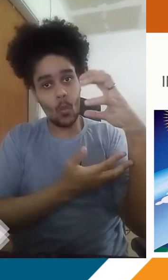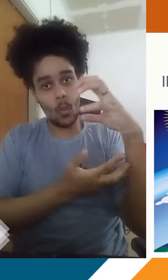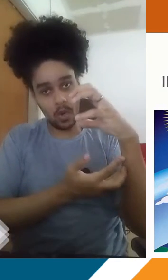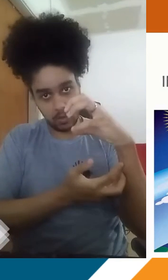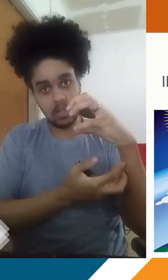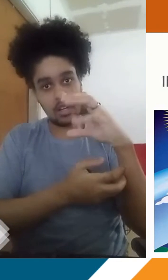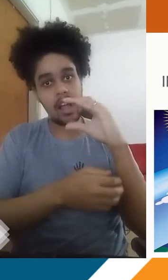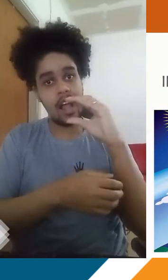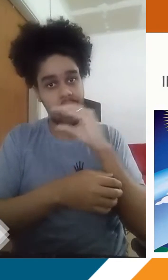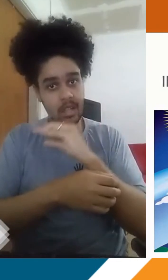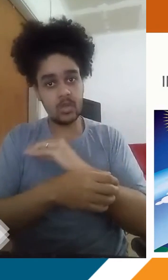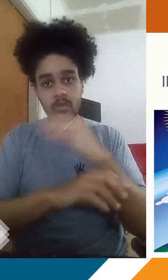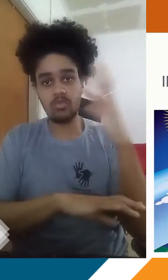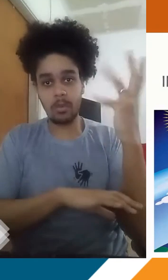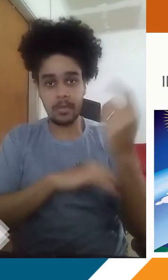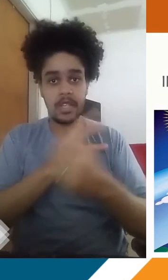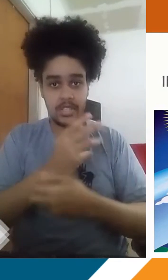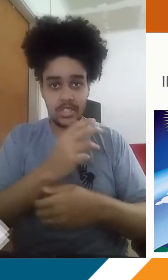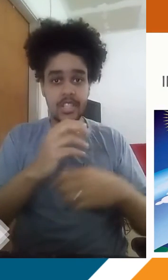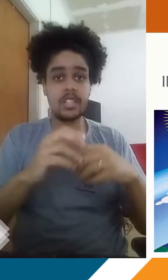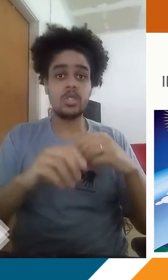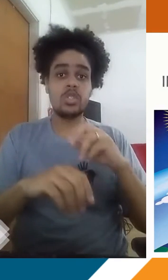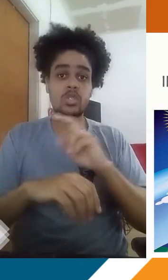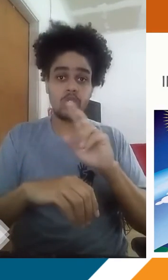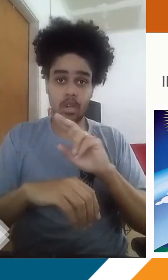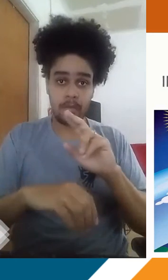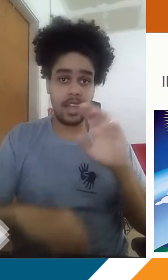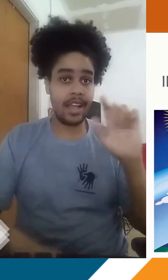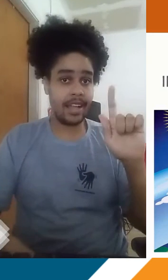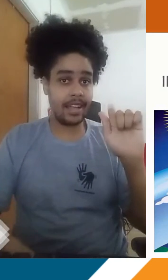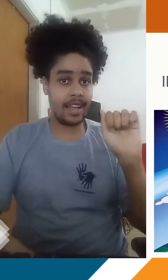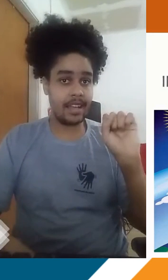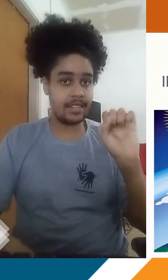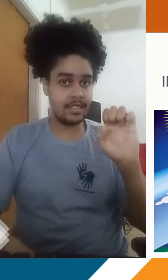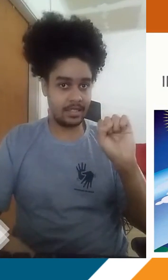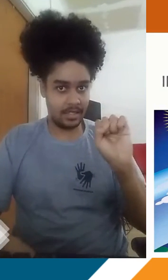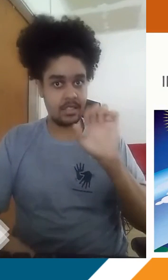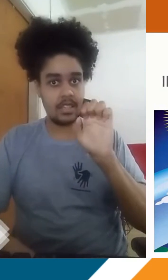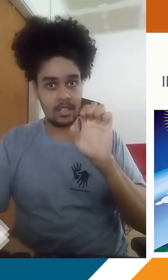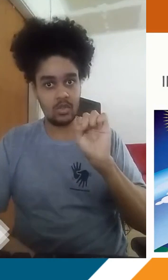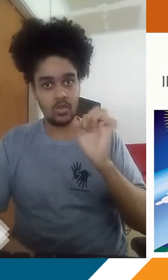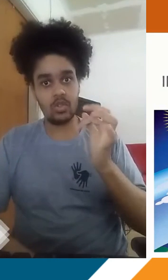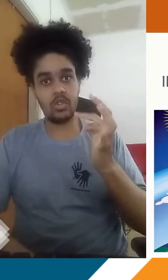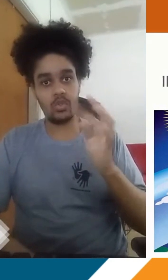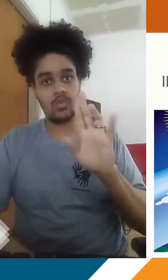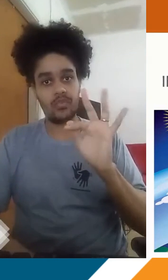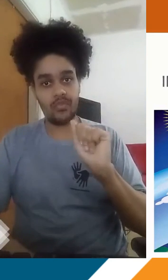a temperatura, reter o calor no meio ambiente e ser chamado de gases estufa. Então, o grande problema